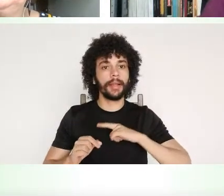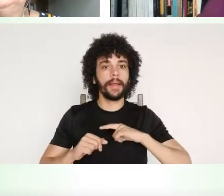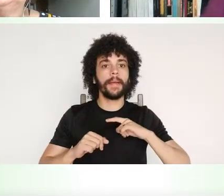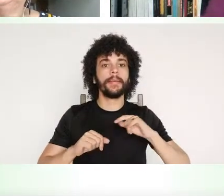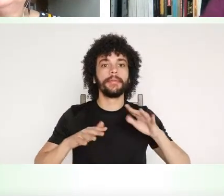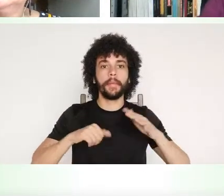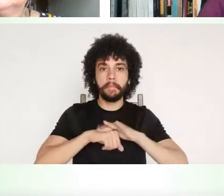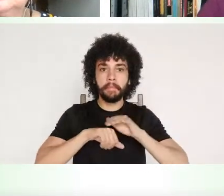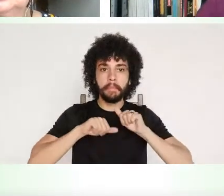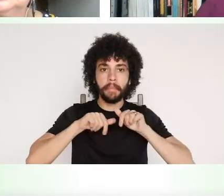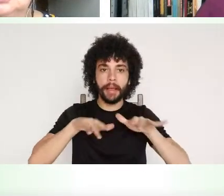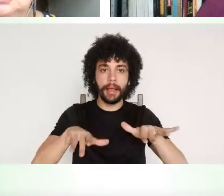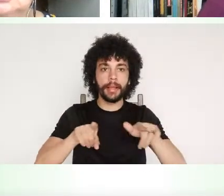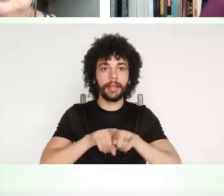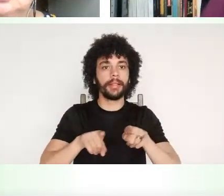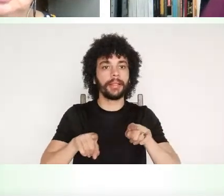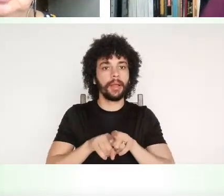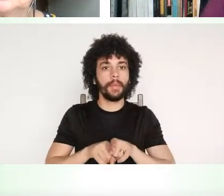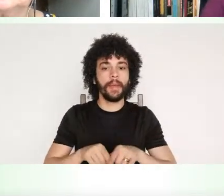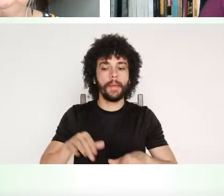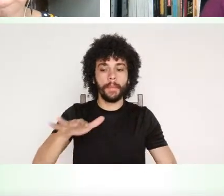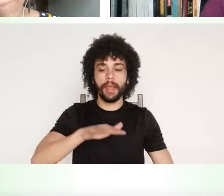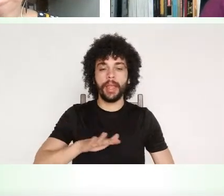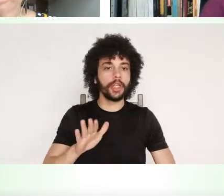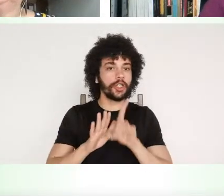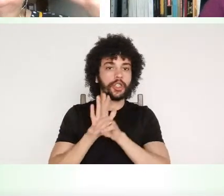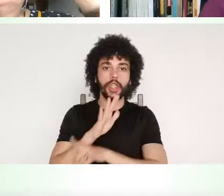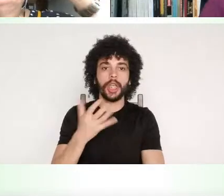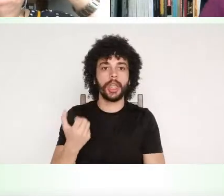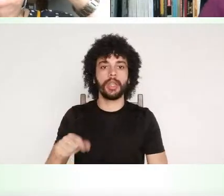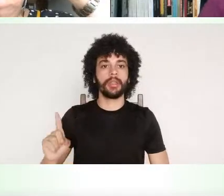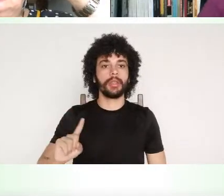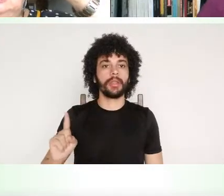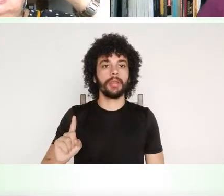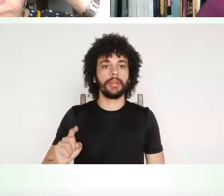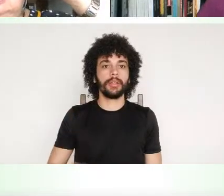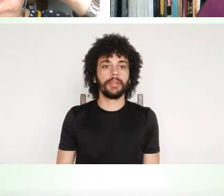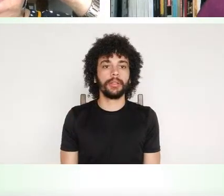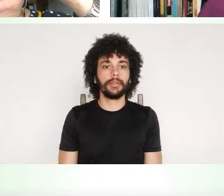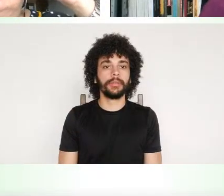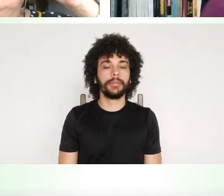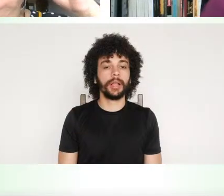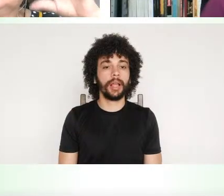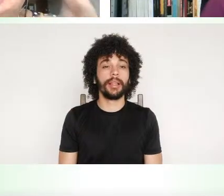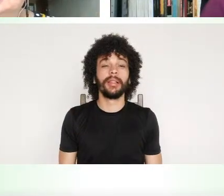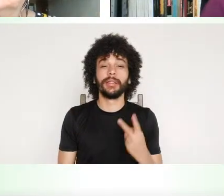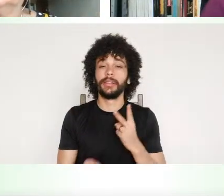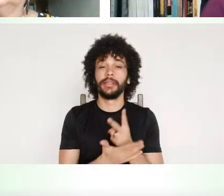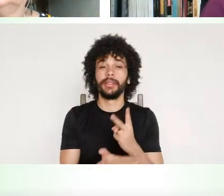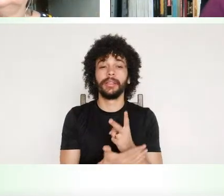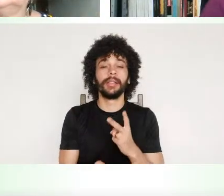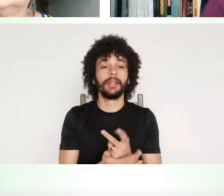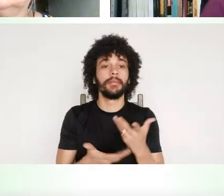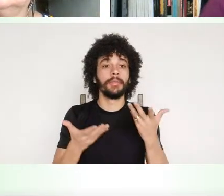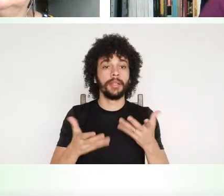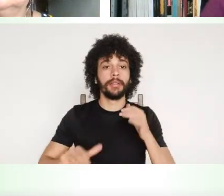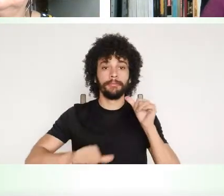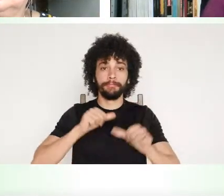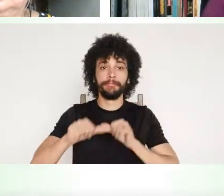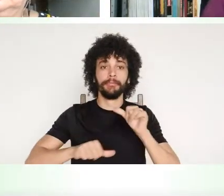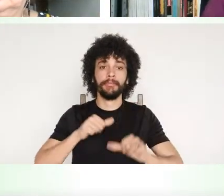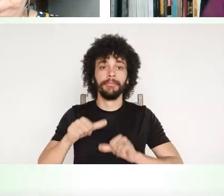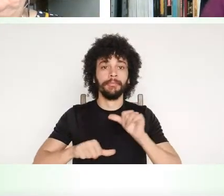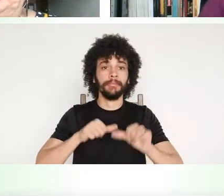tempo de negação de direitos, o tempo inteiro que querem mudar a constituição,